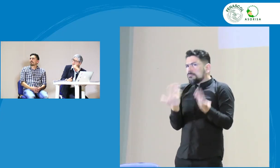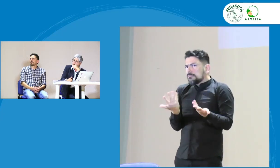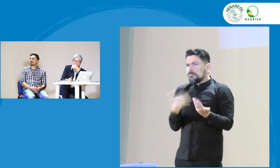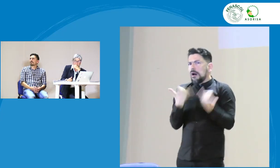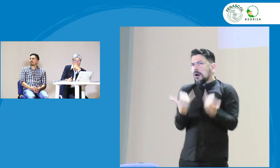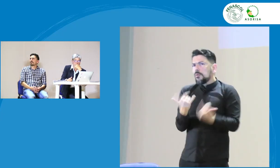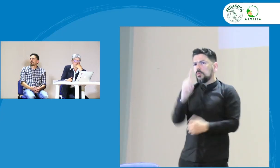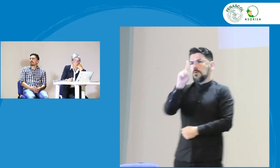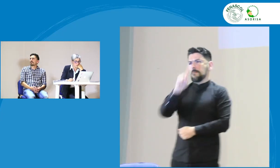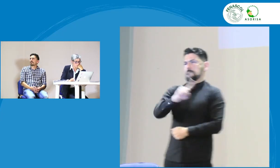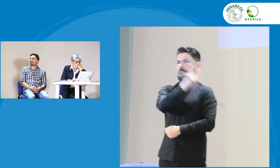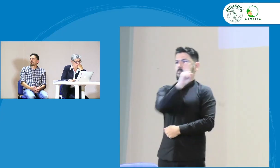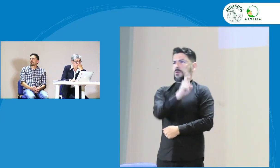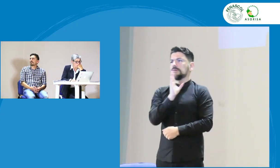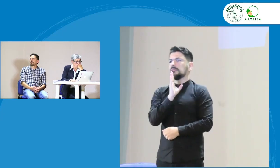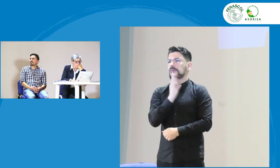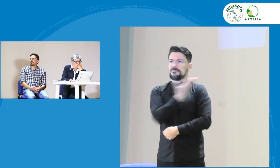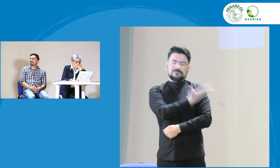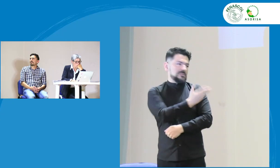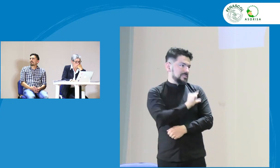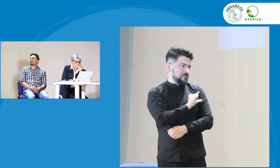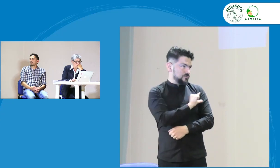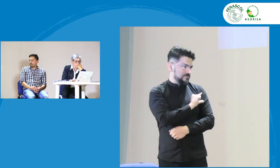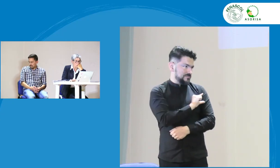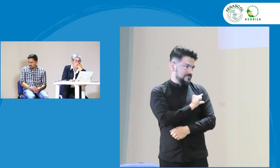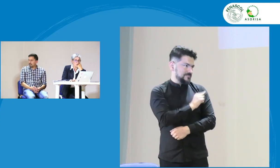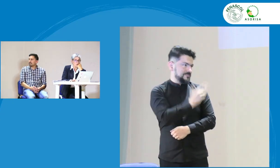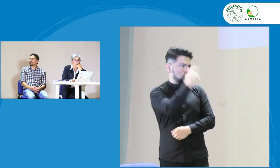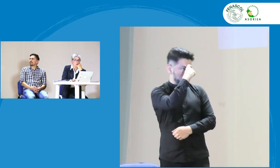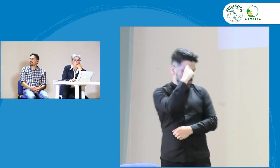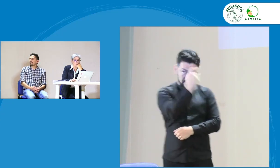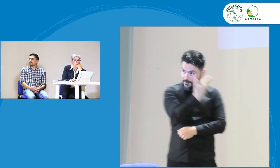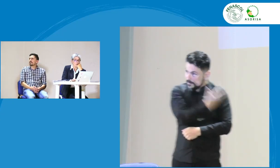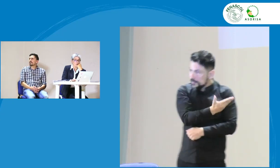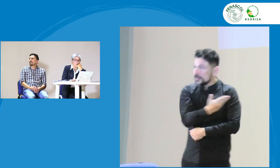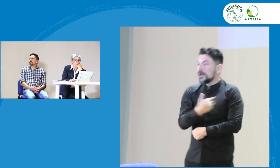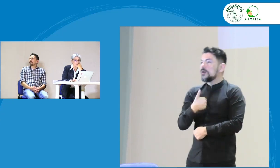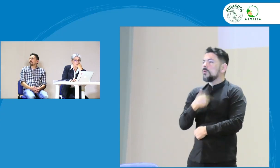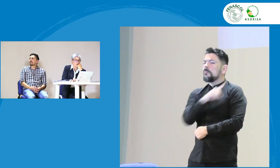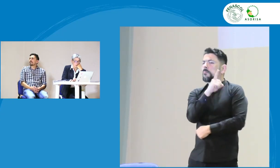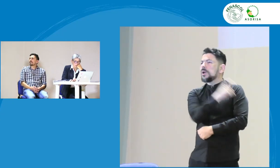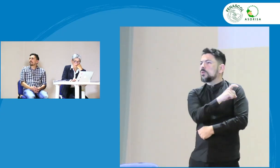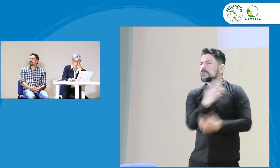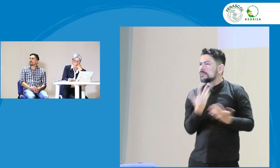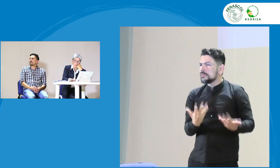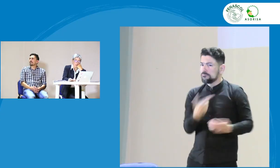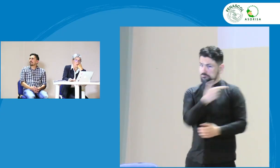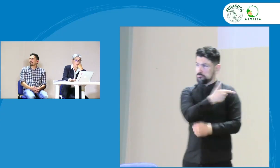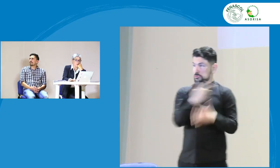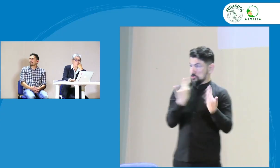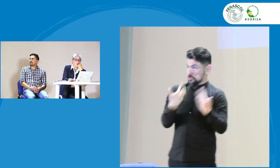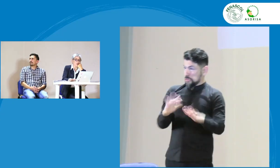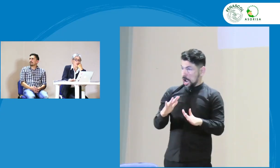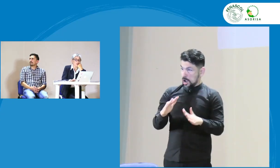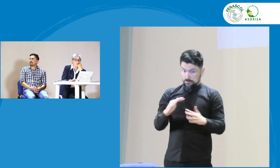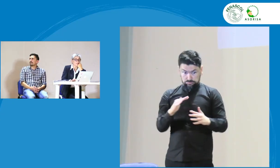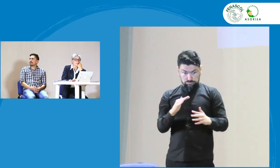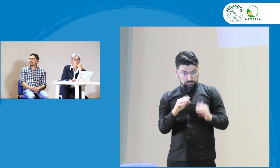estandarizar todo este proceso y ahora la pregunta que tengo es directamente al INSOR, a